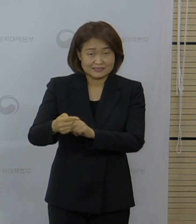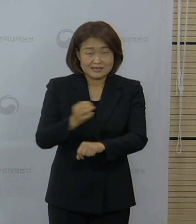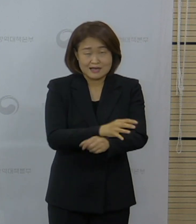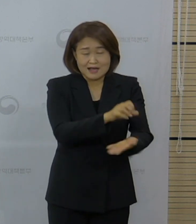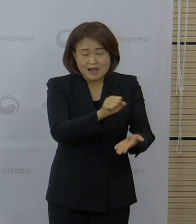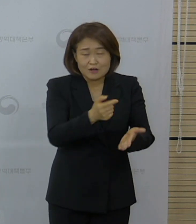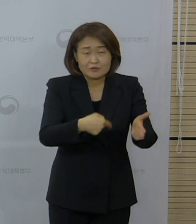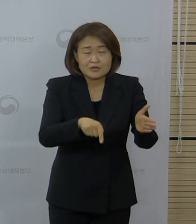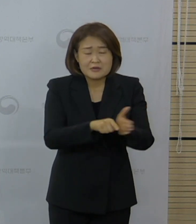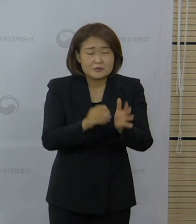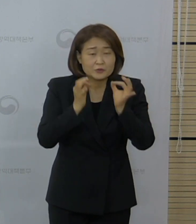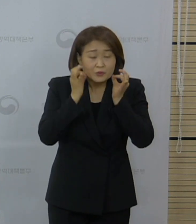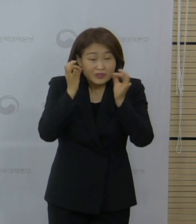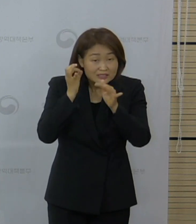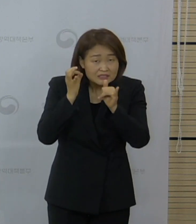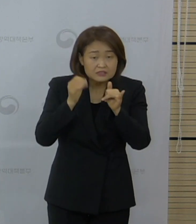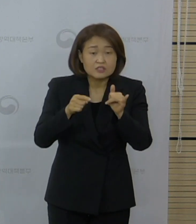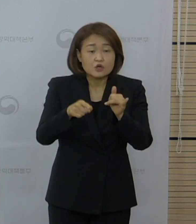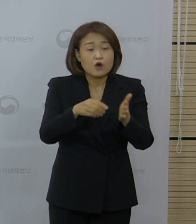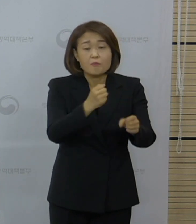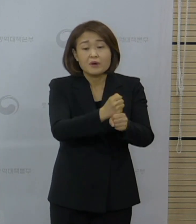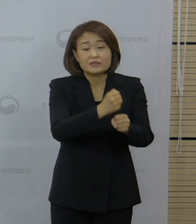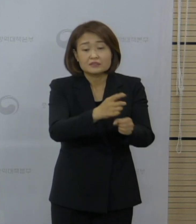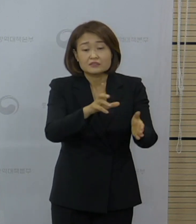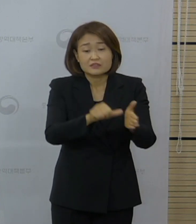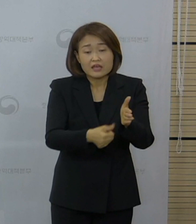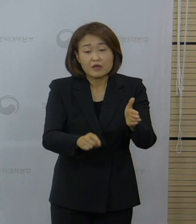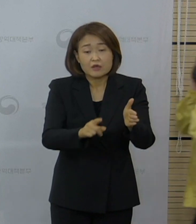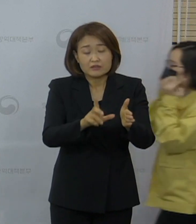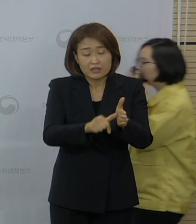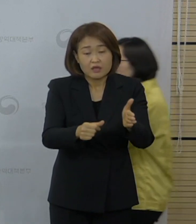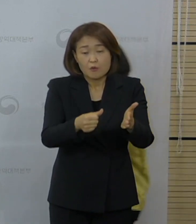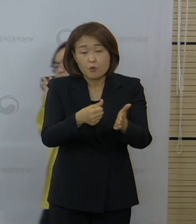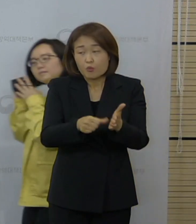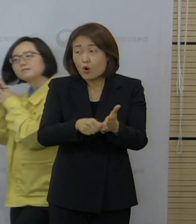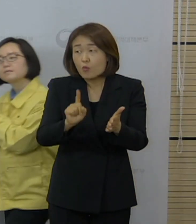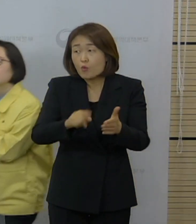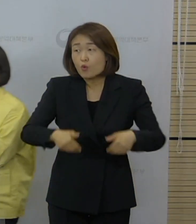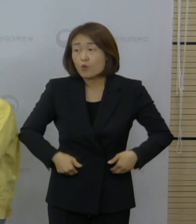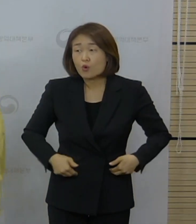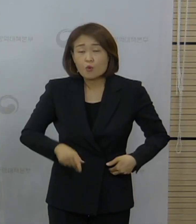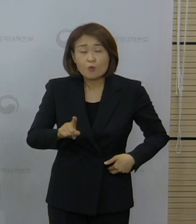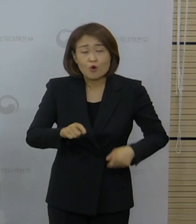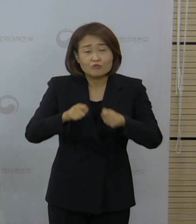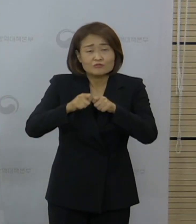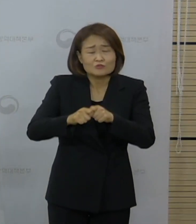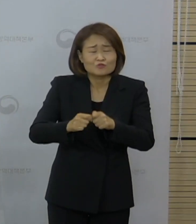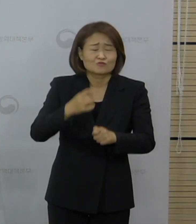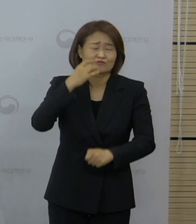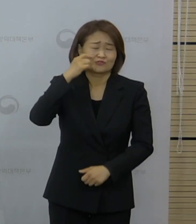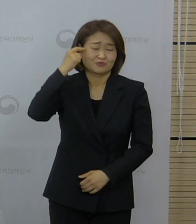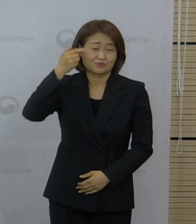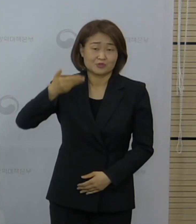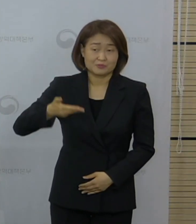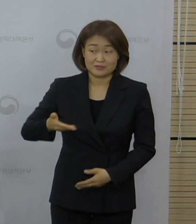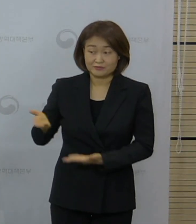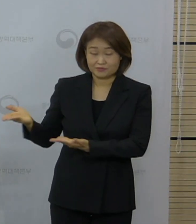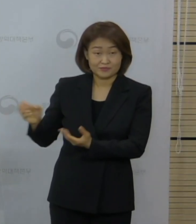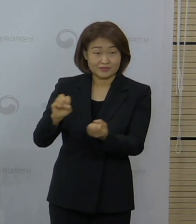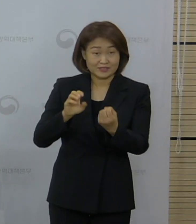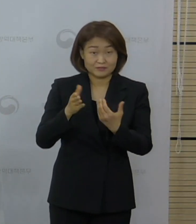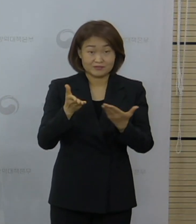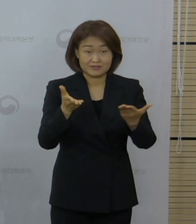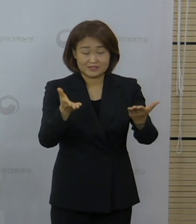무엇을 의미하는지에 대해서 설명해 달라고 했습니다. 정유진 백신 도입팀장 설명드리겠습니다. 이